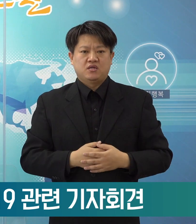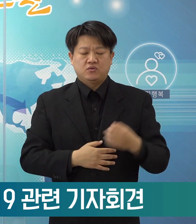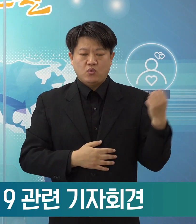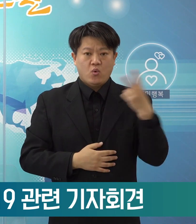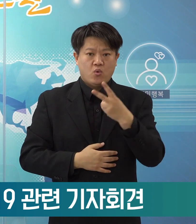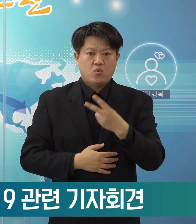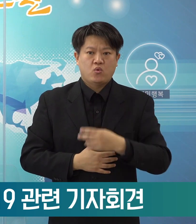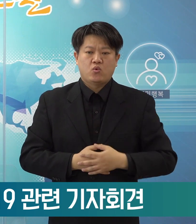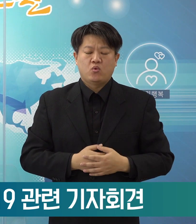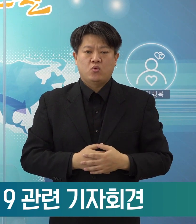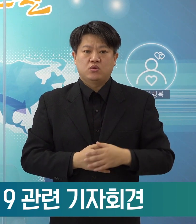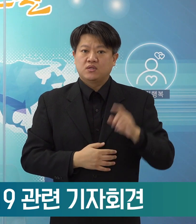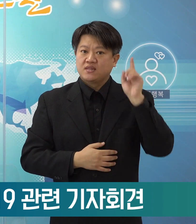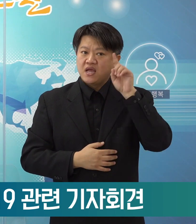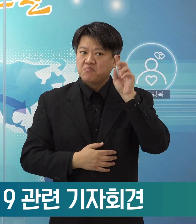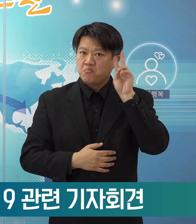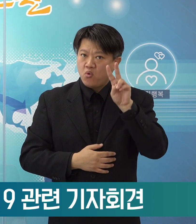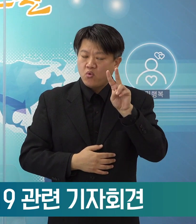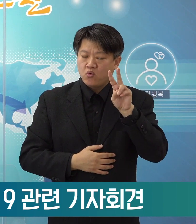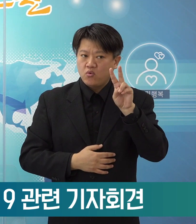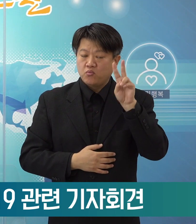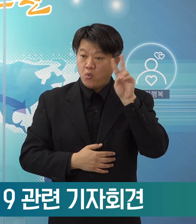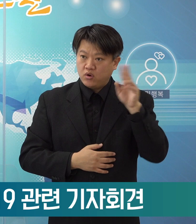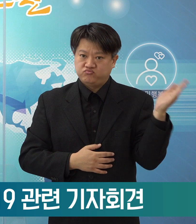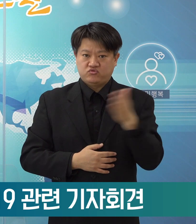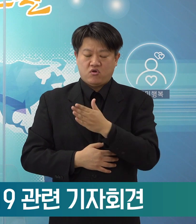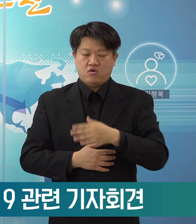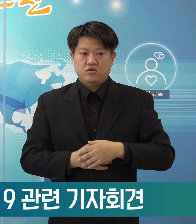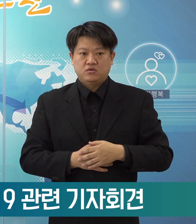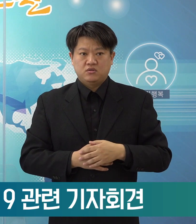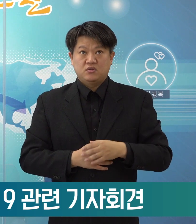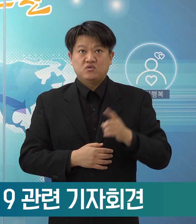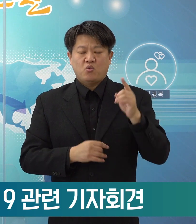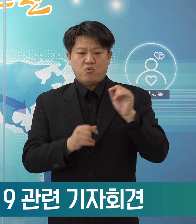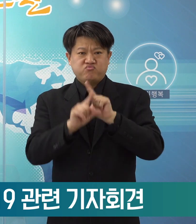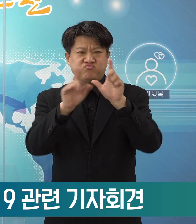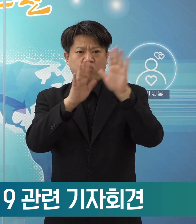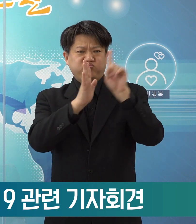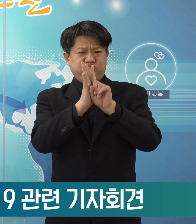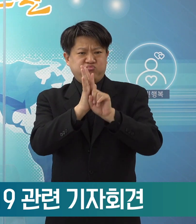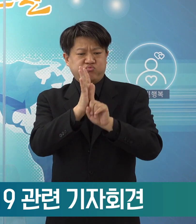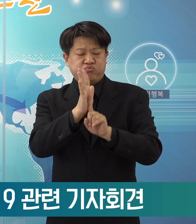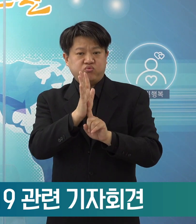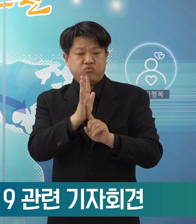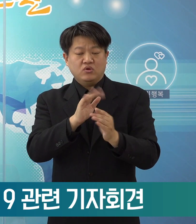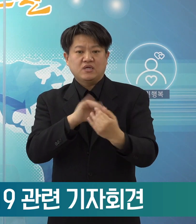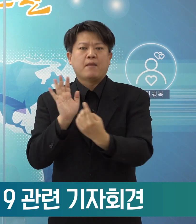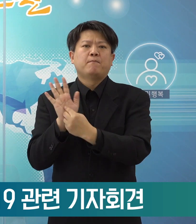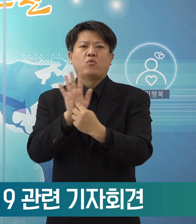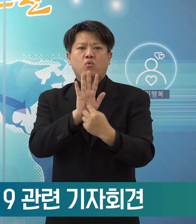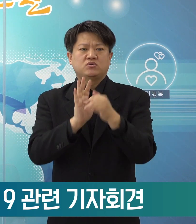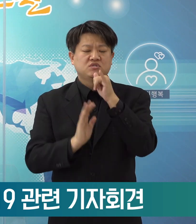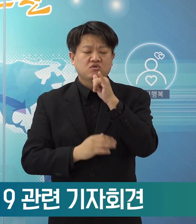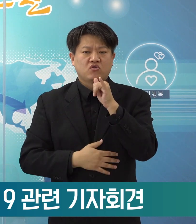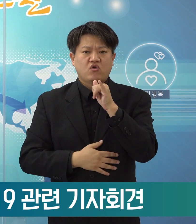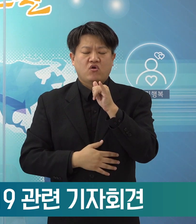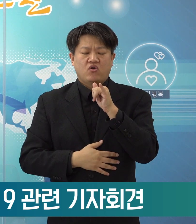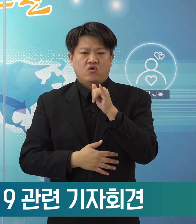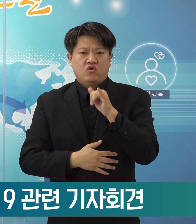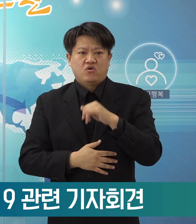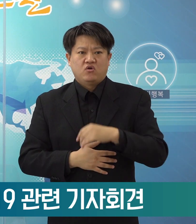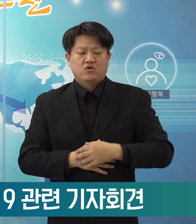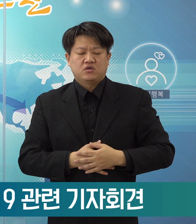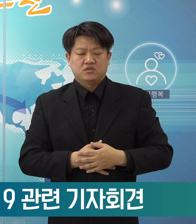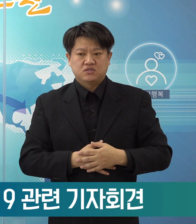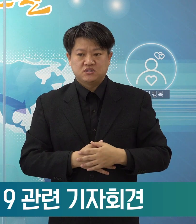아울러서 내일 모레부터 기온이 급강화된다는 예보가 최근에 있습니다.